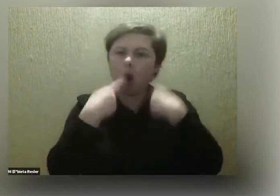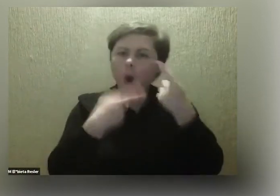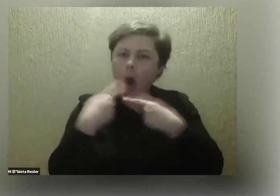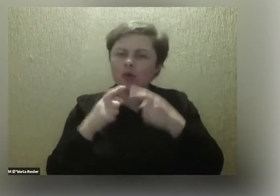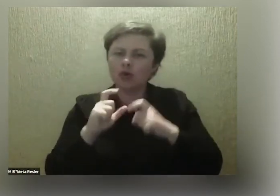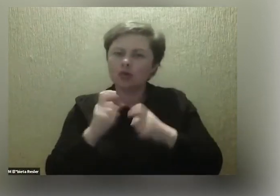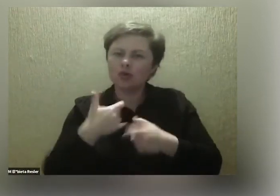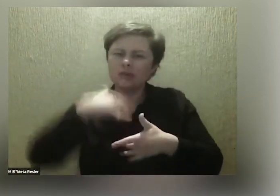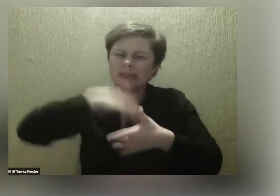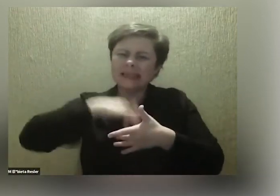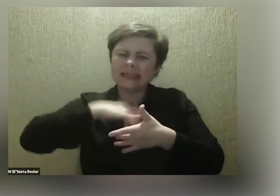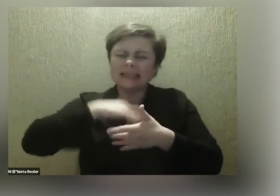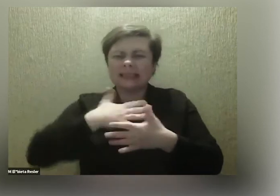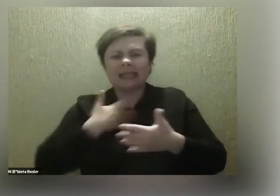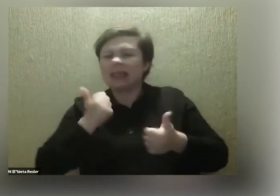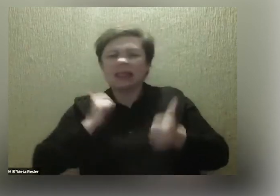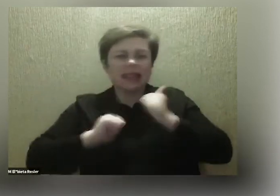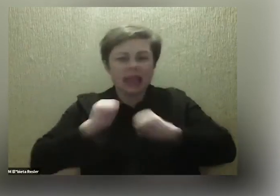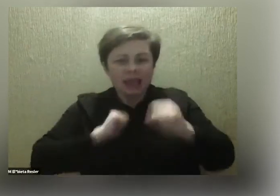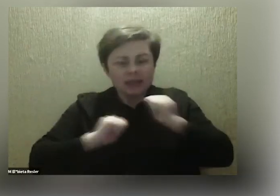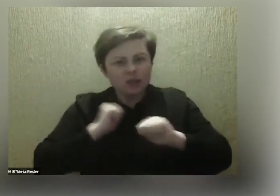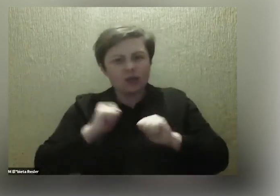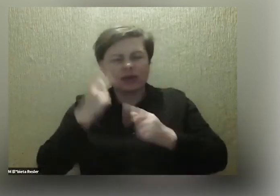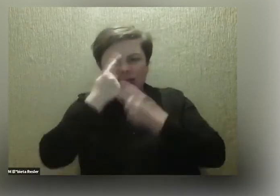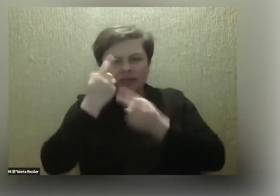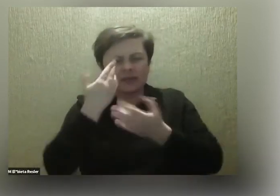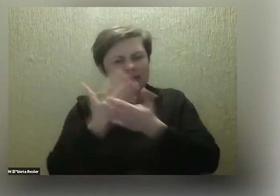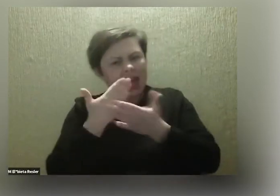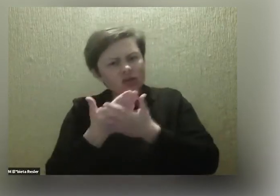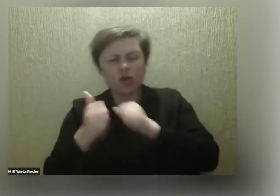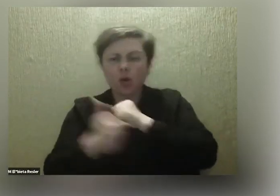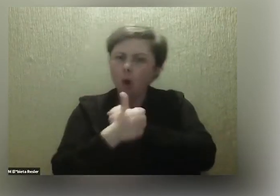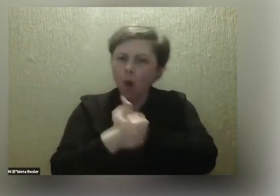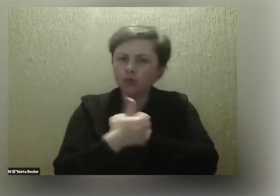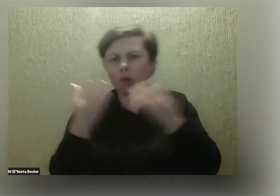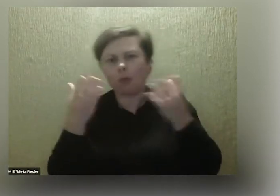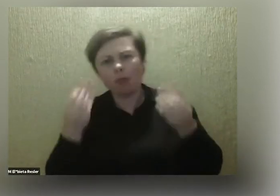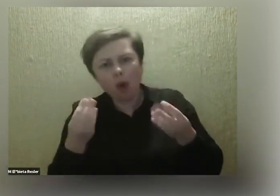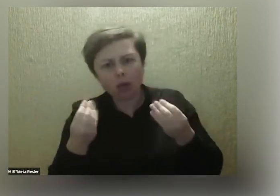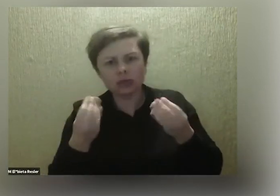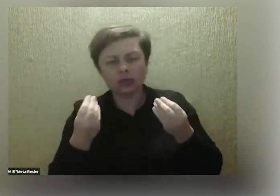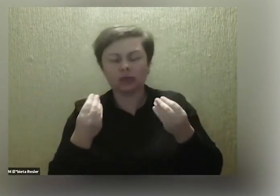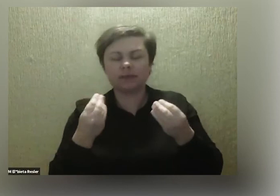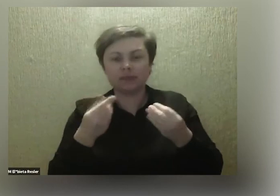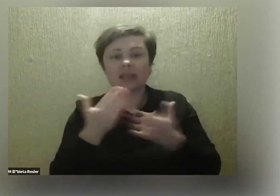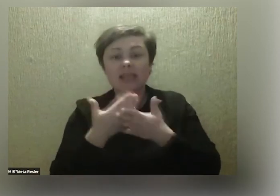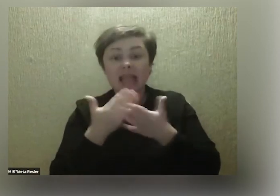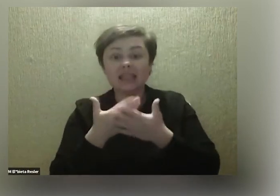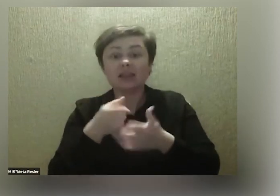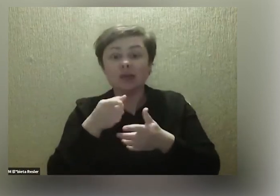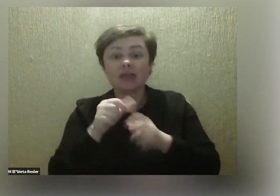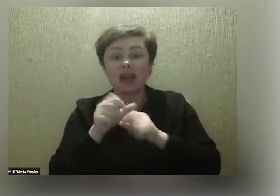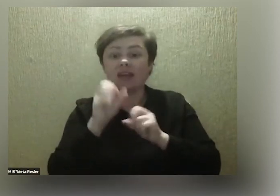mnie gdzieś tam gryzie i zastanawiam się o co chodzi, dlaczego tak, po co. I te posty też chyba tak